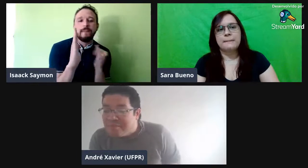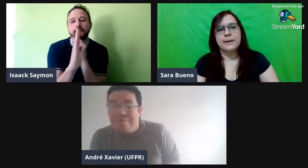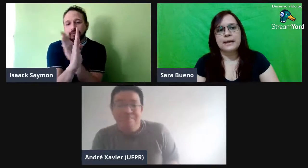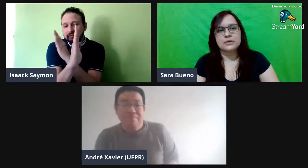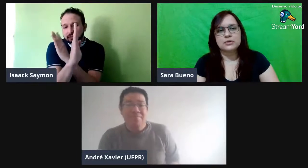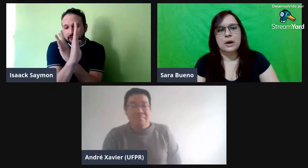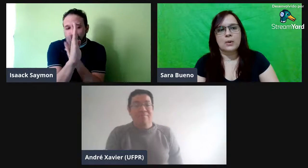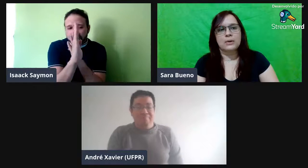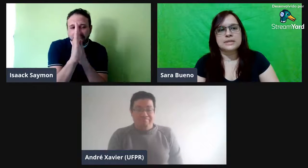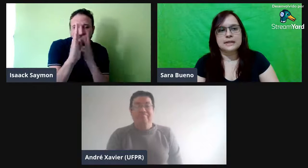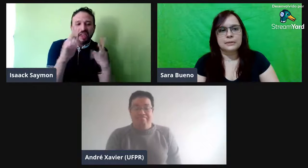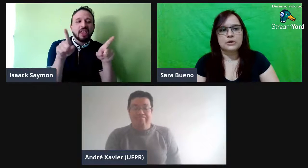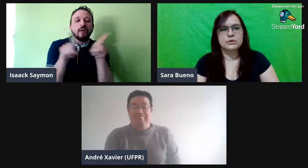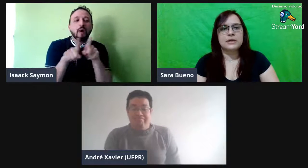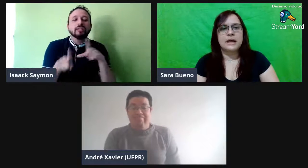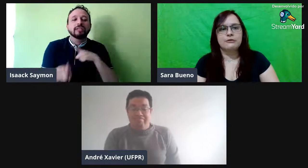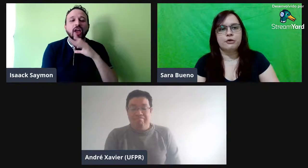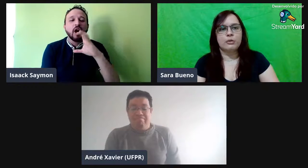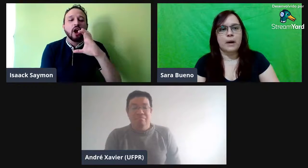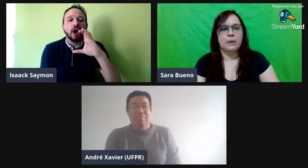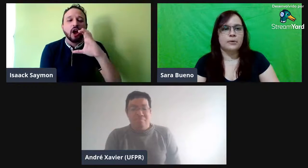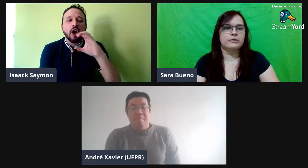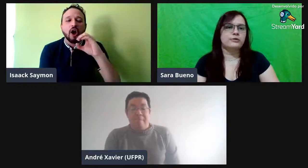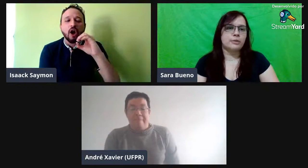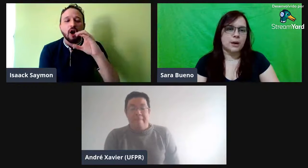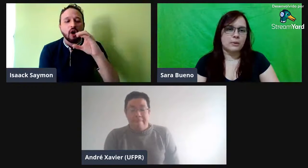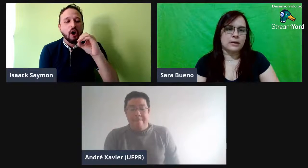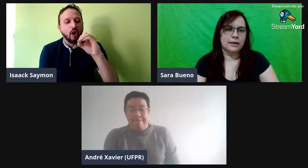preso ao exatamente o que é formal ou informal, né?